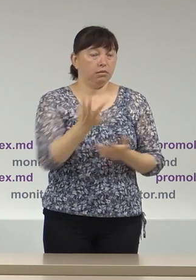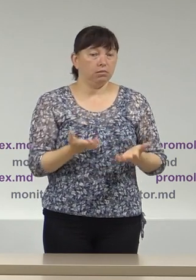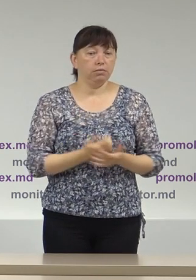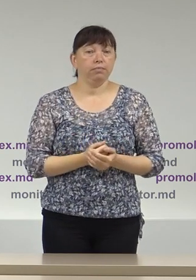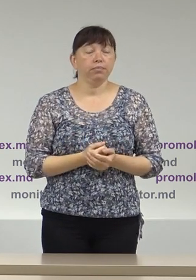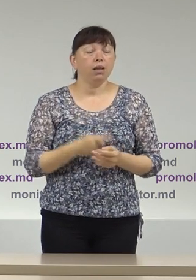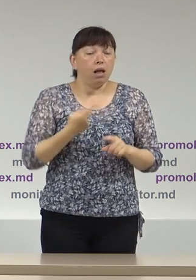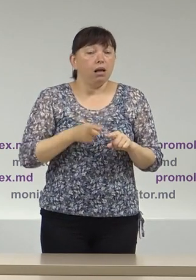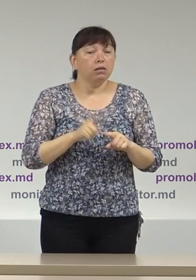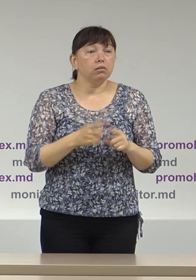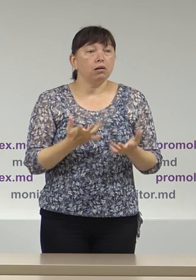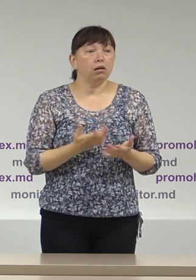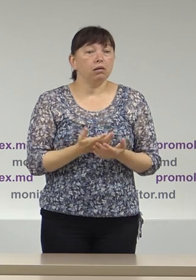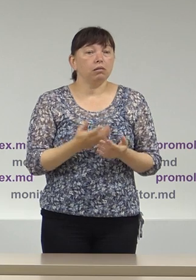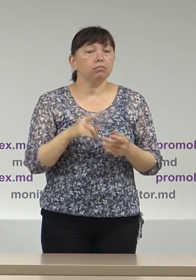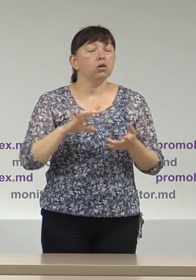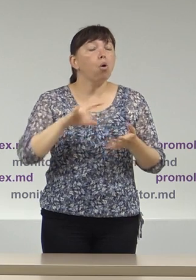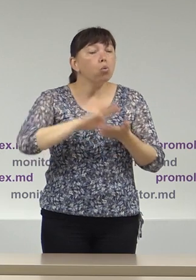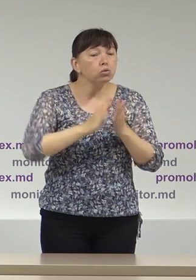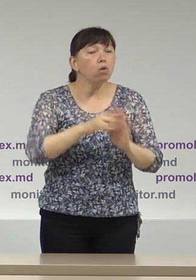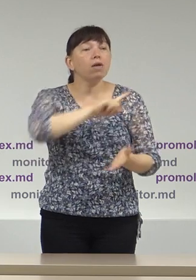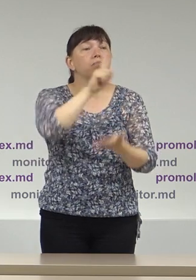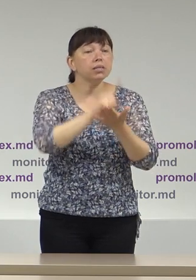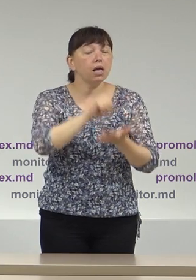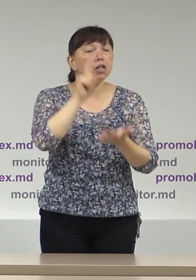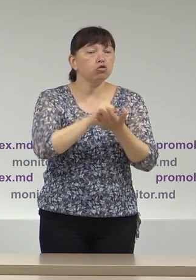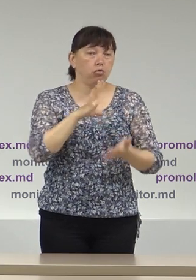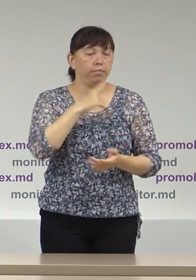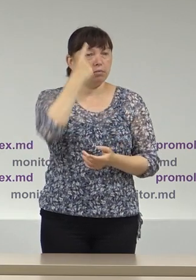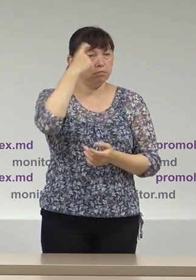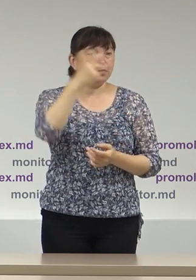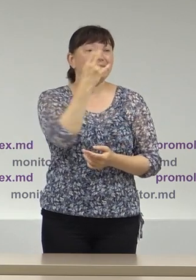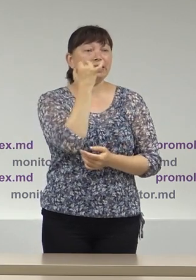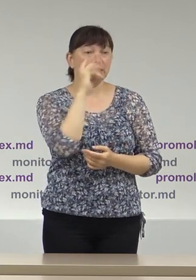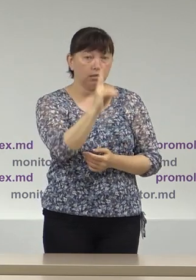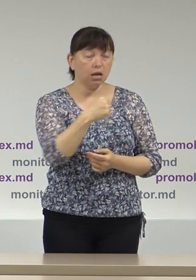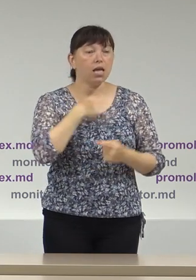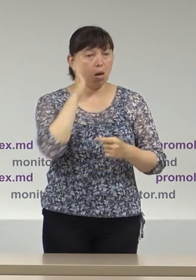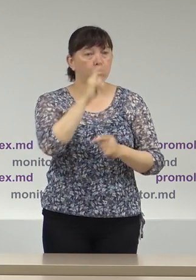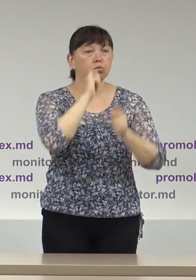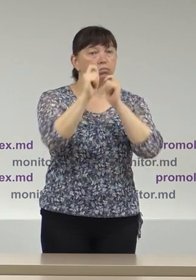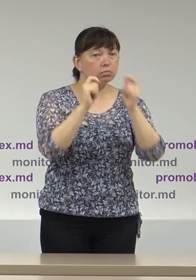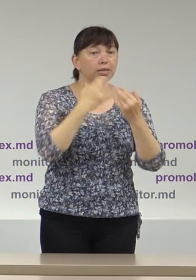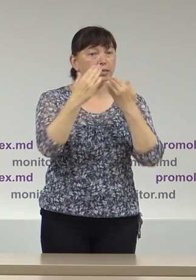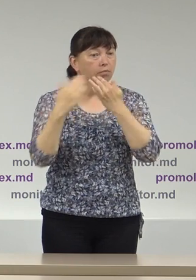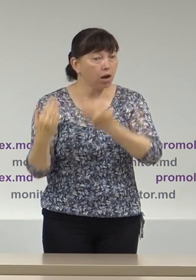Deci, reamintim, este vorba de o condiție obligatorie să existe o înștiințare a Comisiei Electorale Centrale în acest sens.